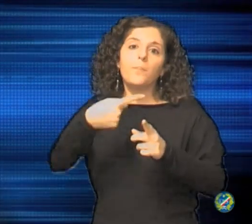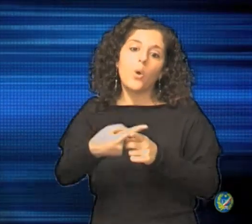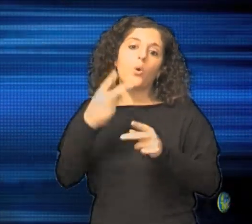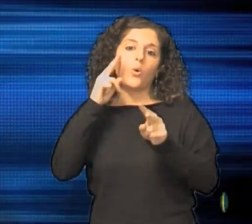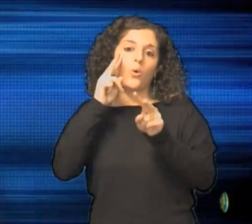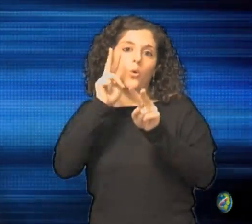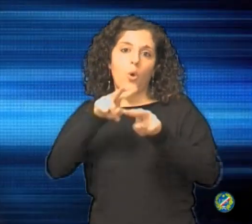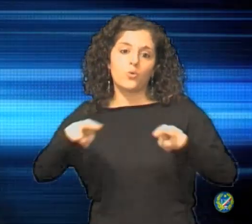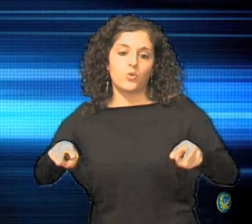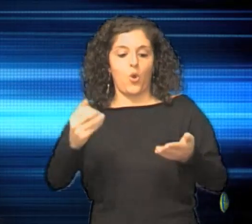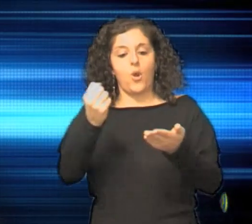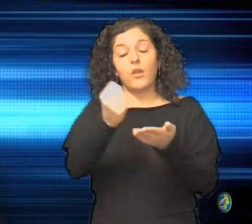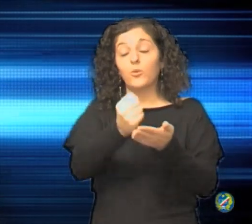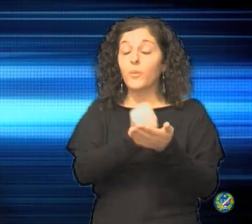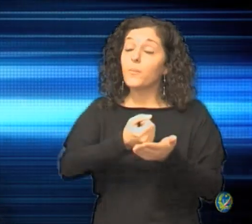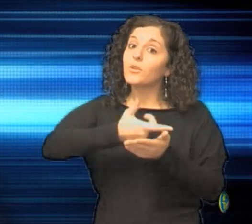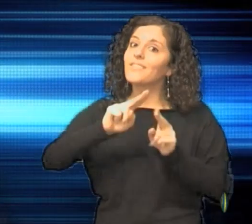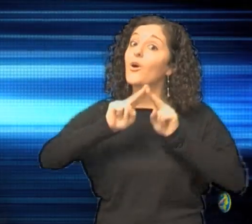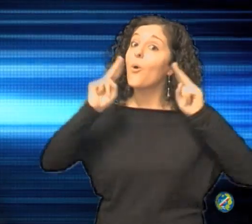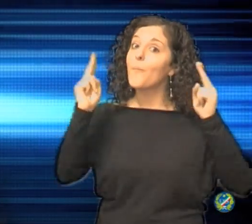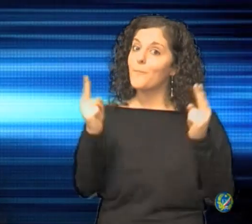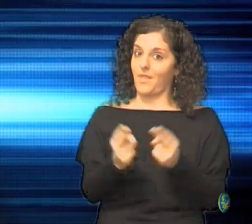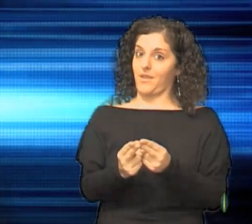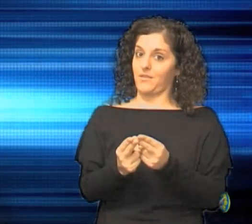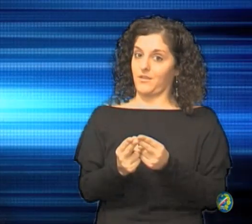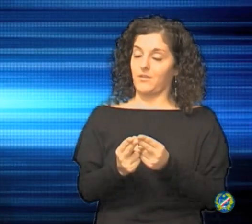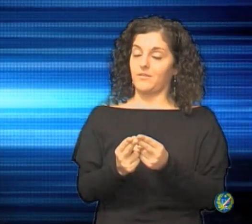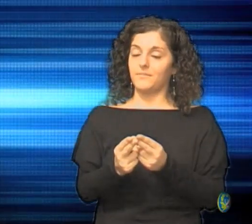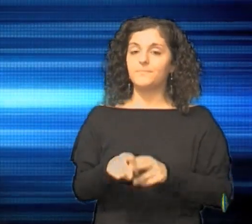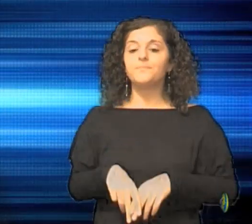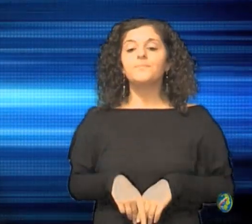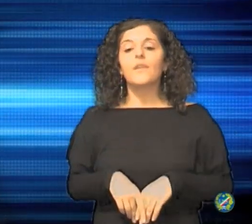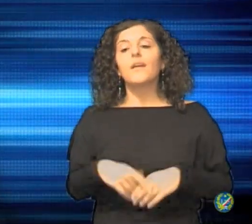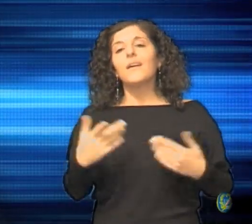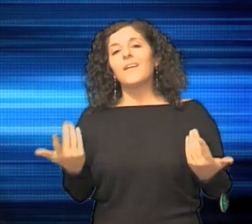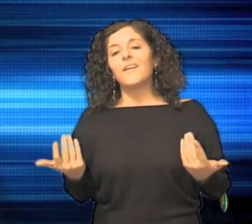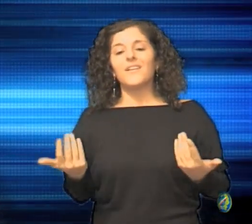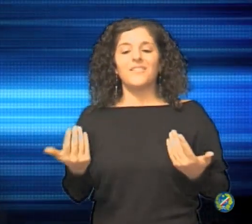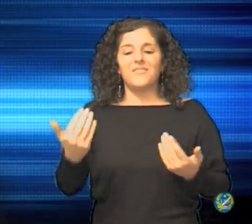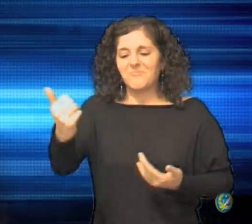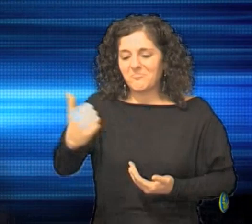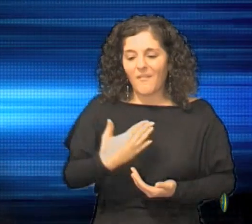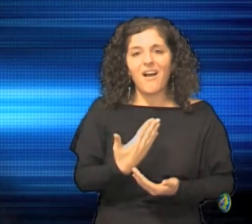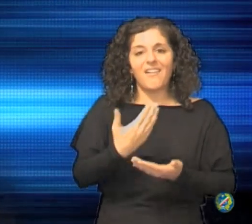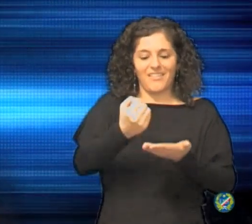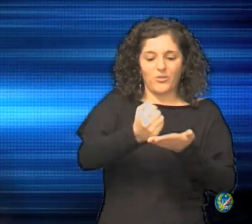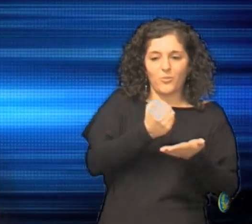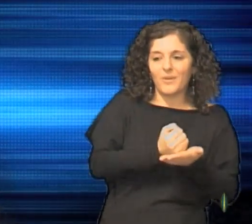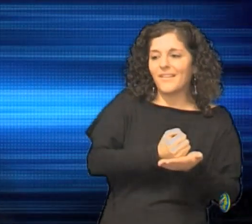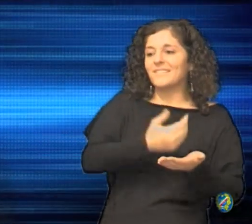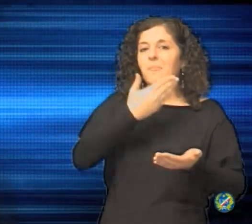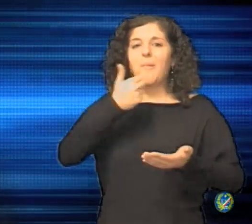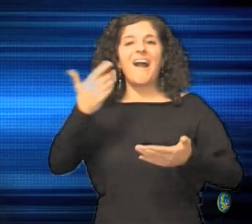documentazione sia completa, evitando di mandare solo parte della